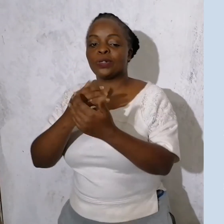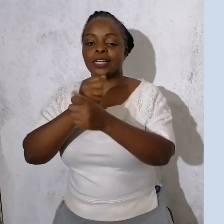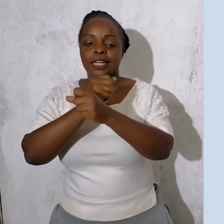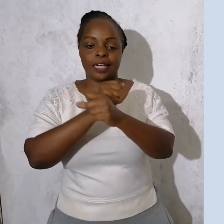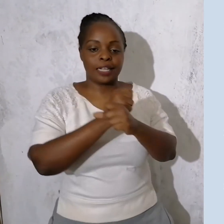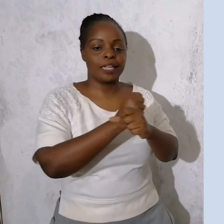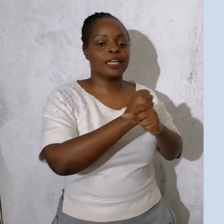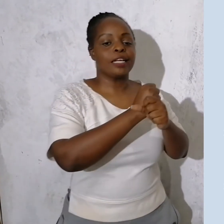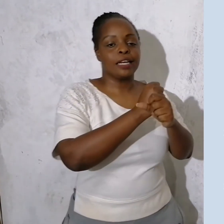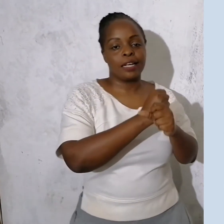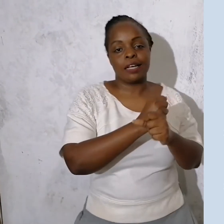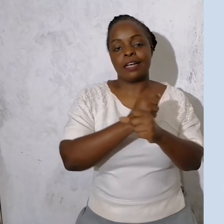tu ilimbe,